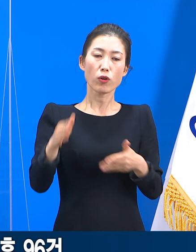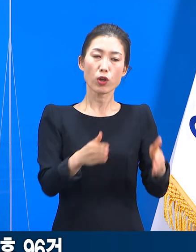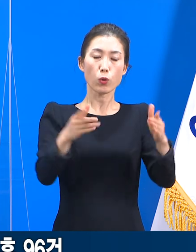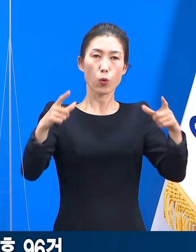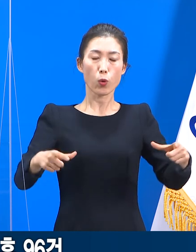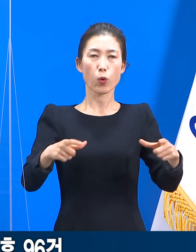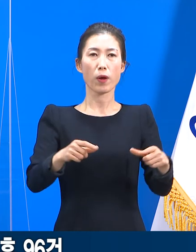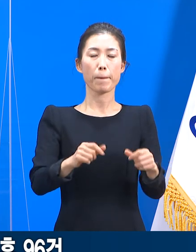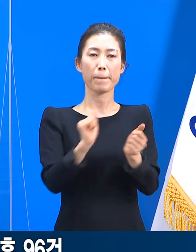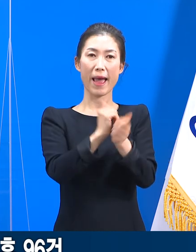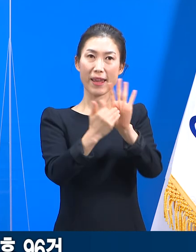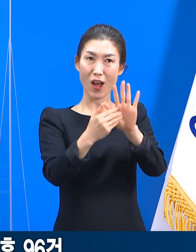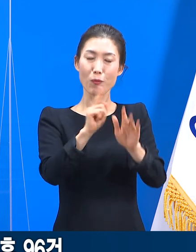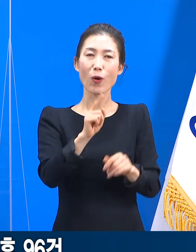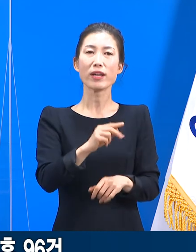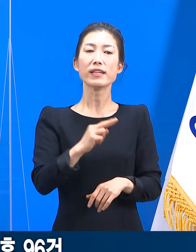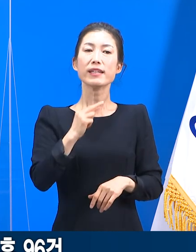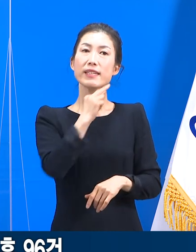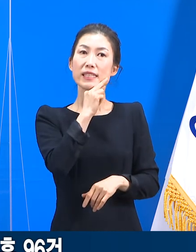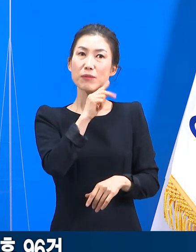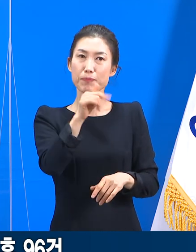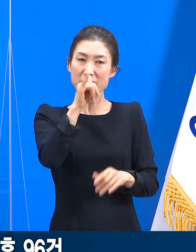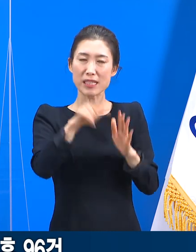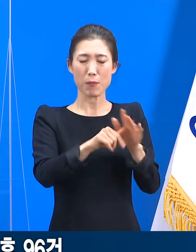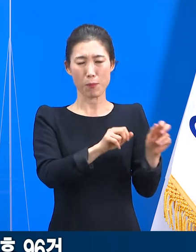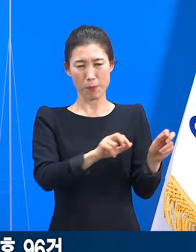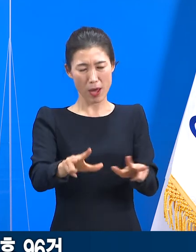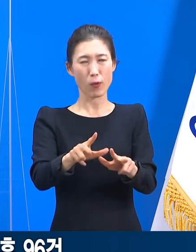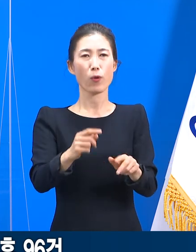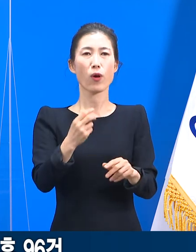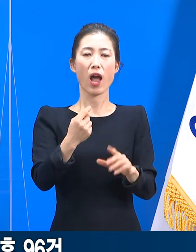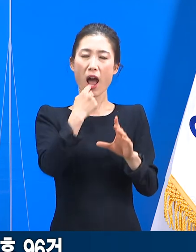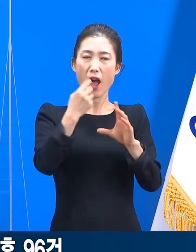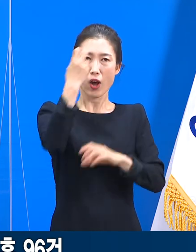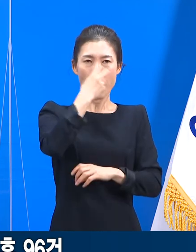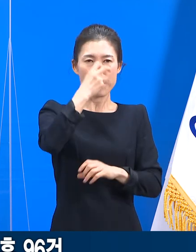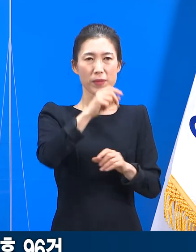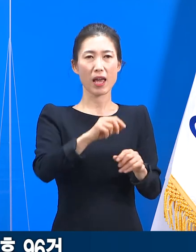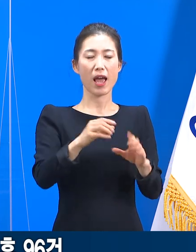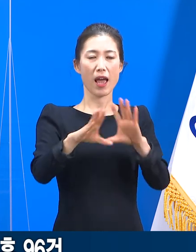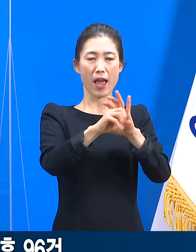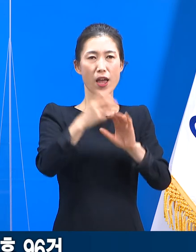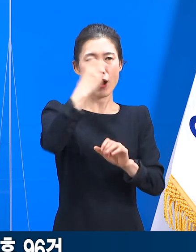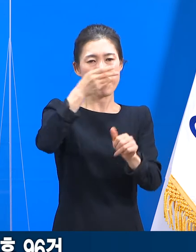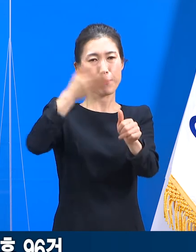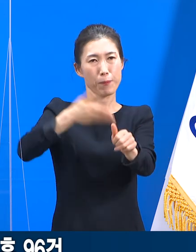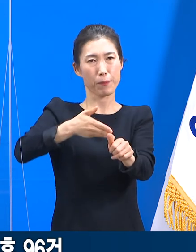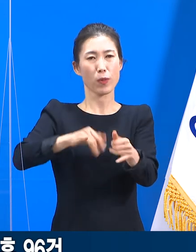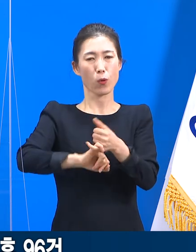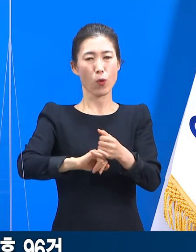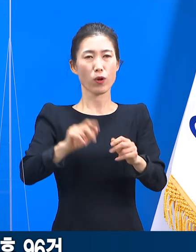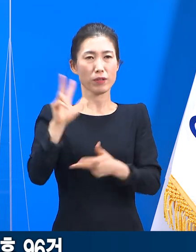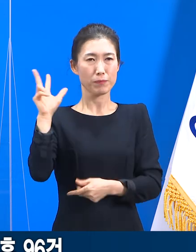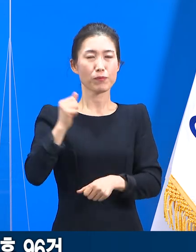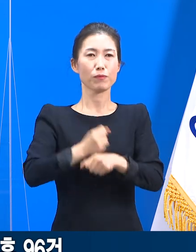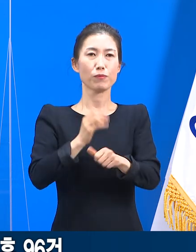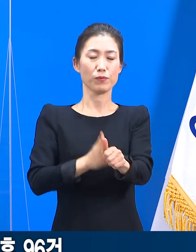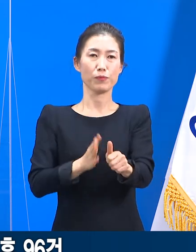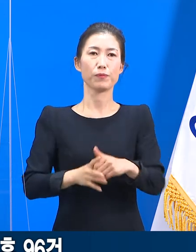슬로건, 의심될 땐 주저없이 진단검사를 기억하시고 실천해 주십시오. 감사합니다.